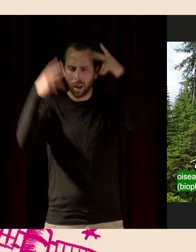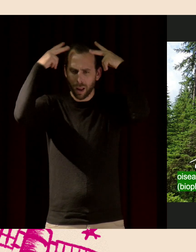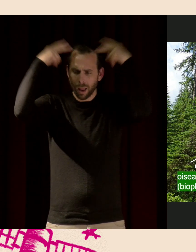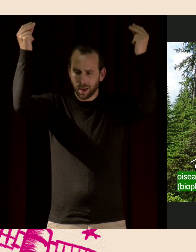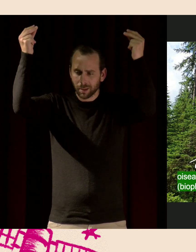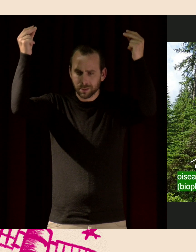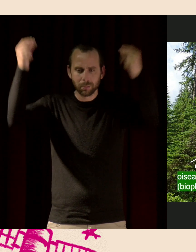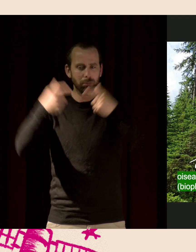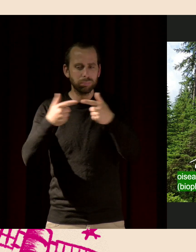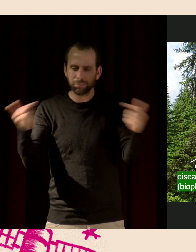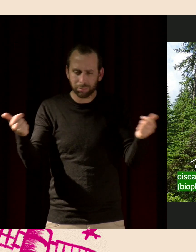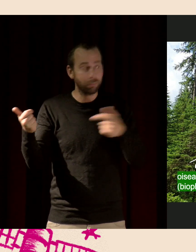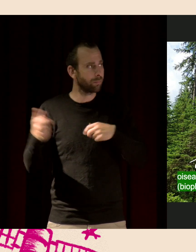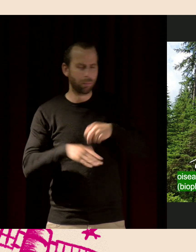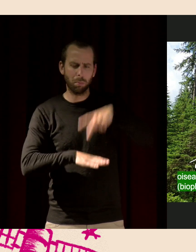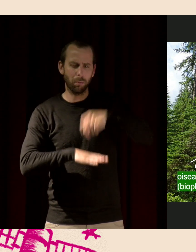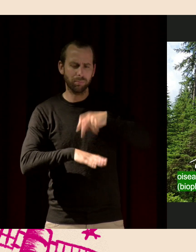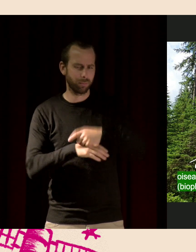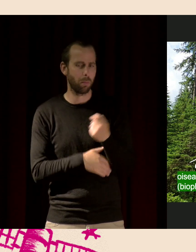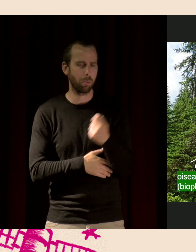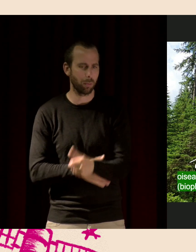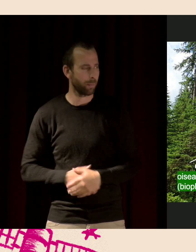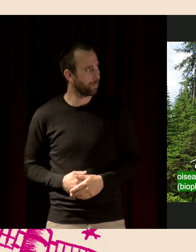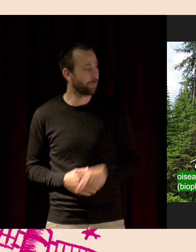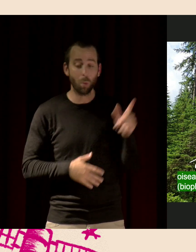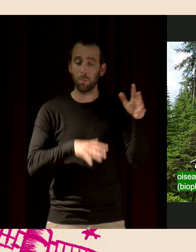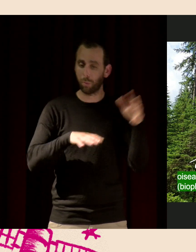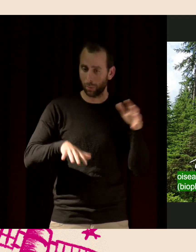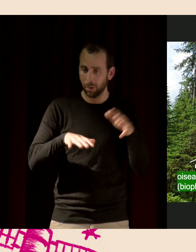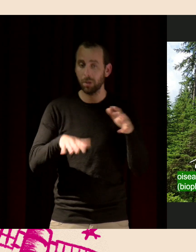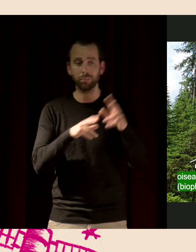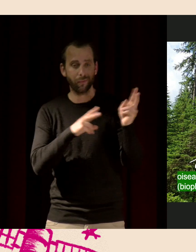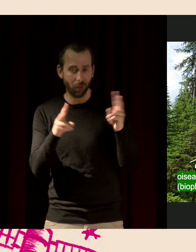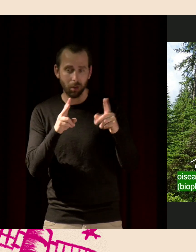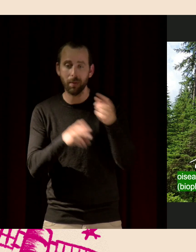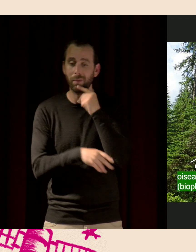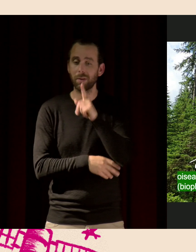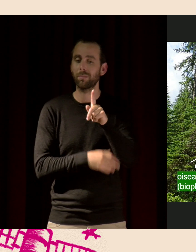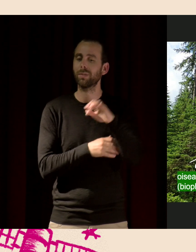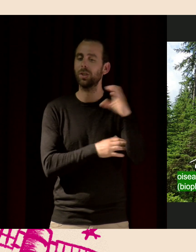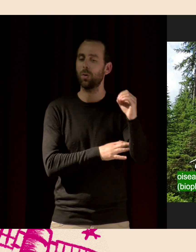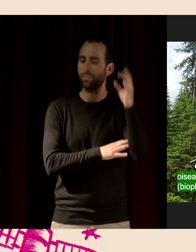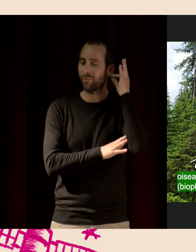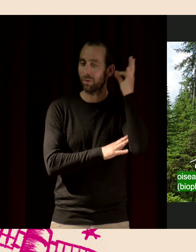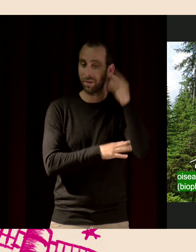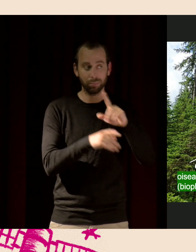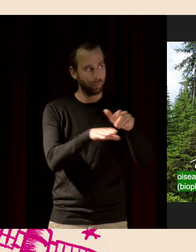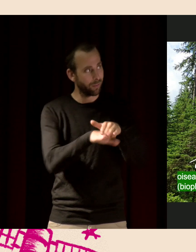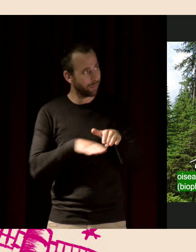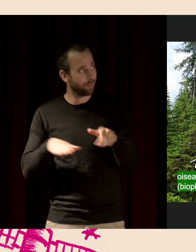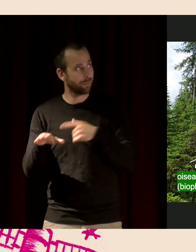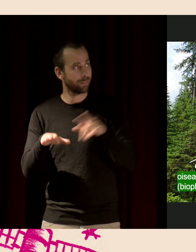mais pas très très peu d'amphibiens. On a beaucoup de pluie et de vent, de la géophonie, et puis on a de l'anthropophonie avec